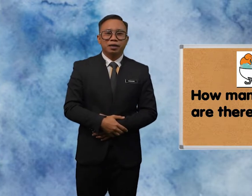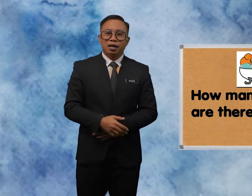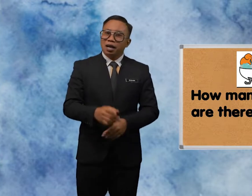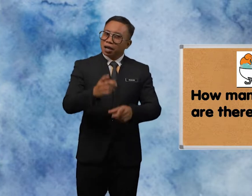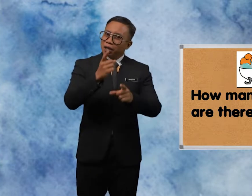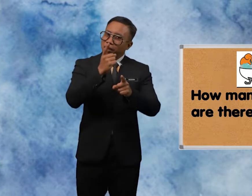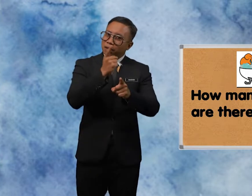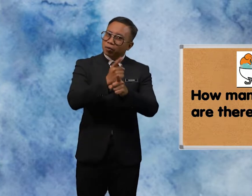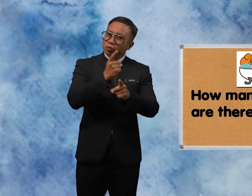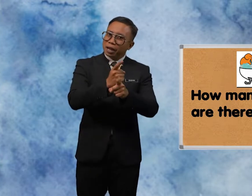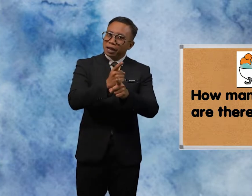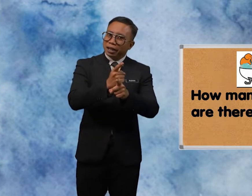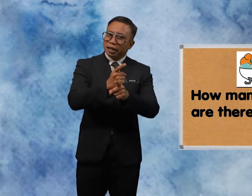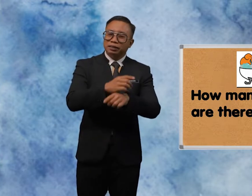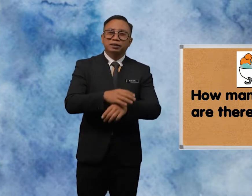There There